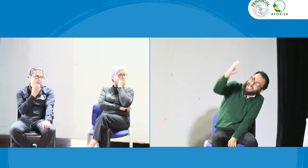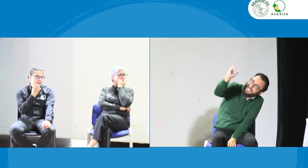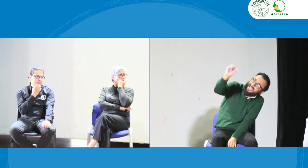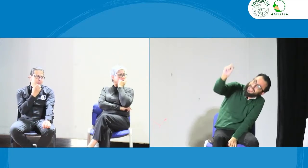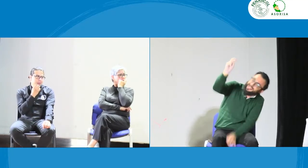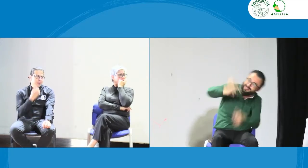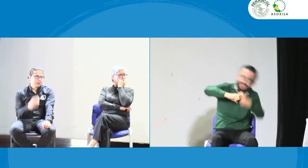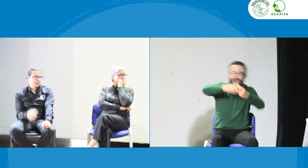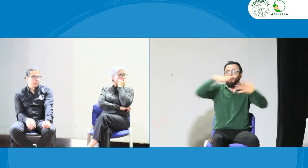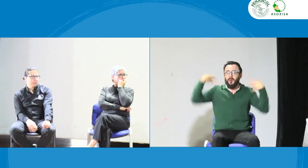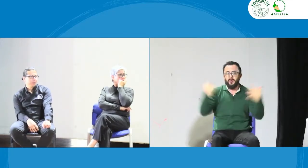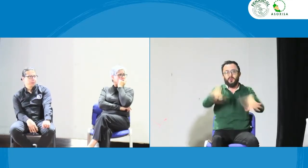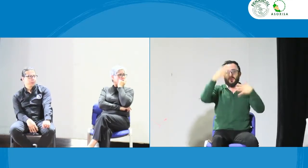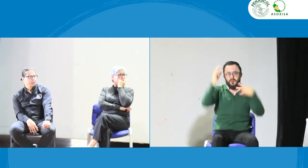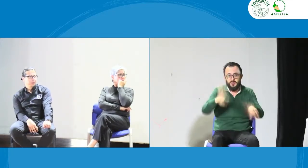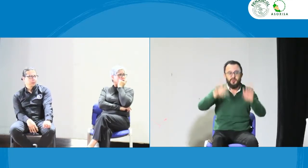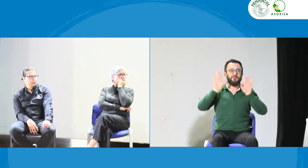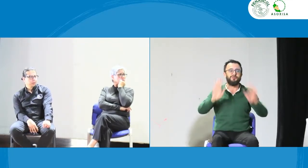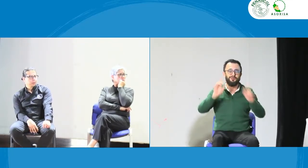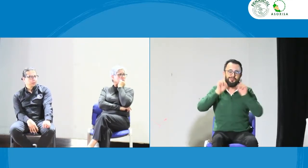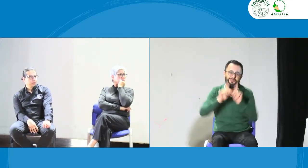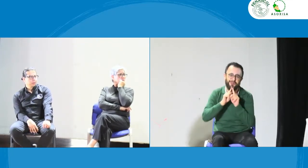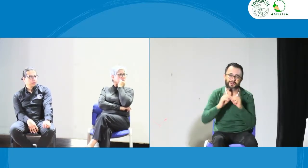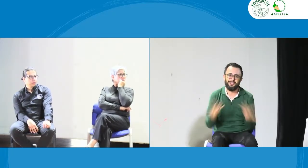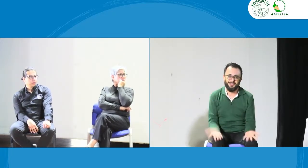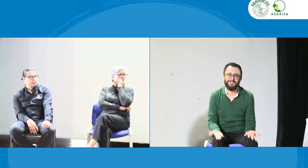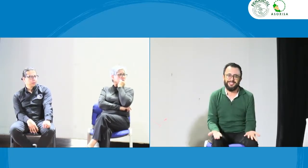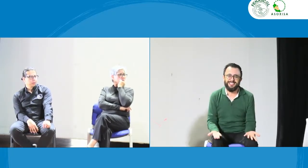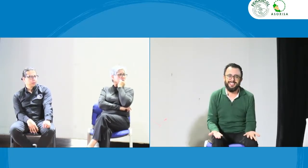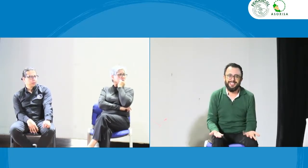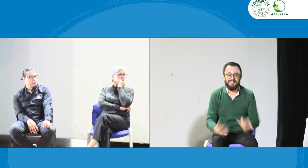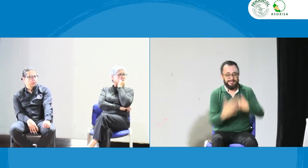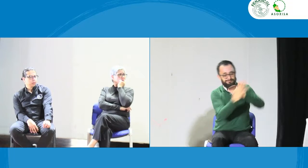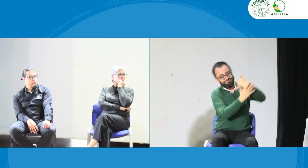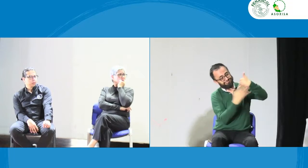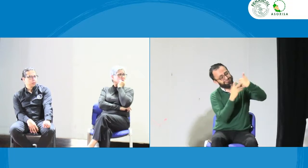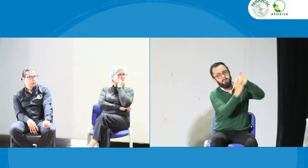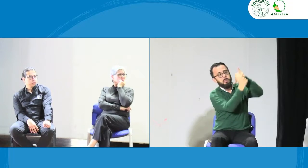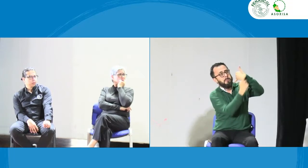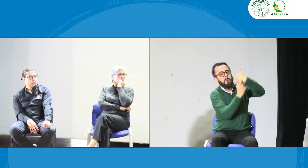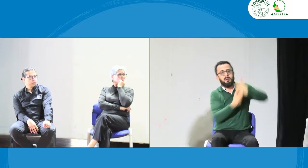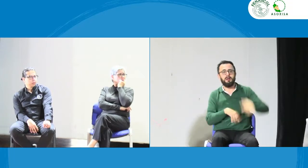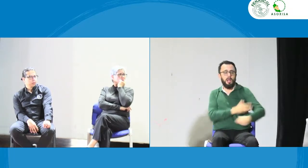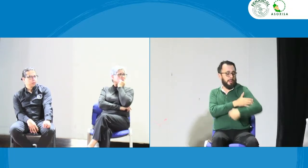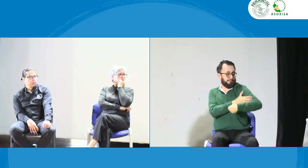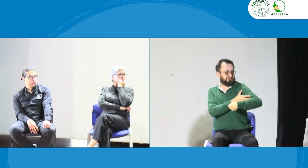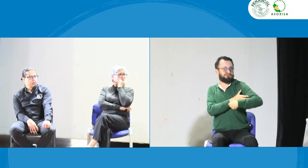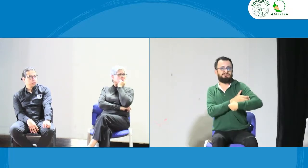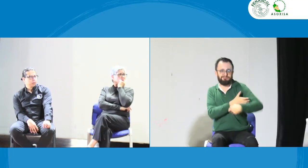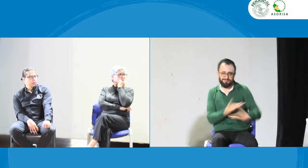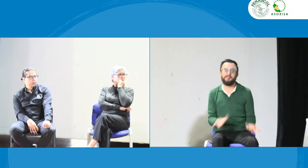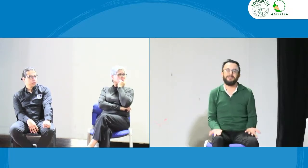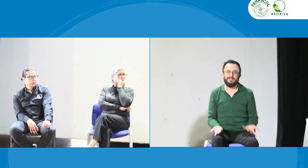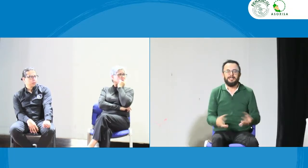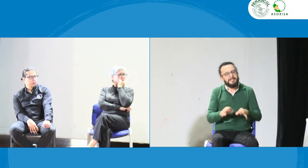Federación. Federación, eso la Federación Nacional de Sordos de Colombia. Tiene mucho poder.